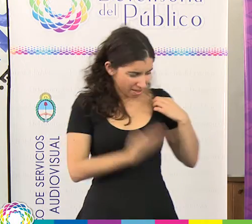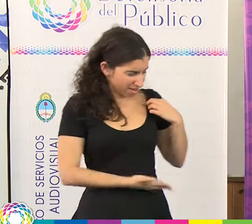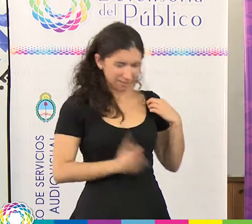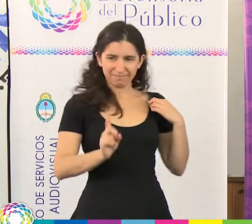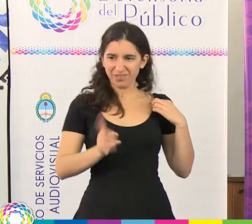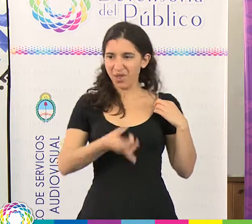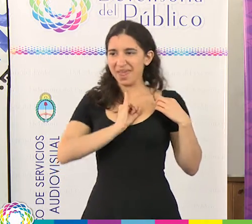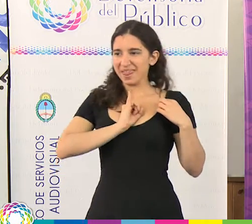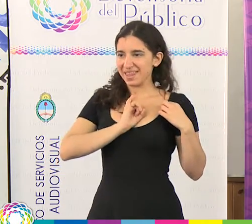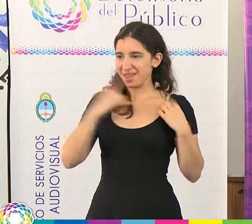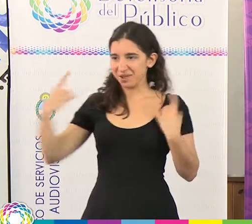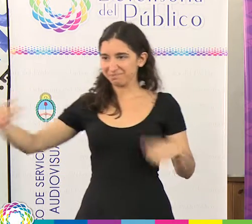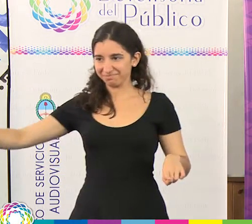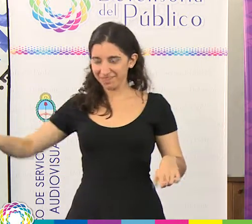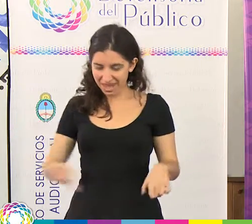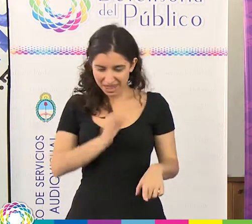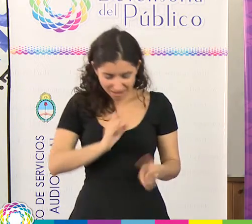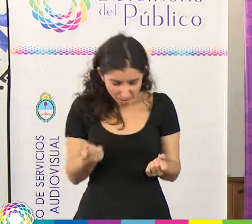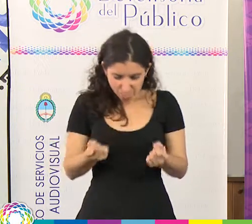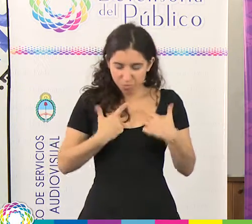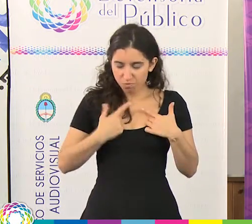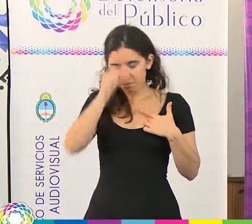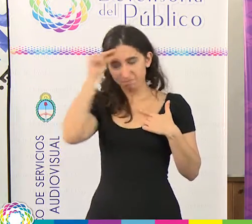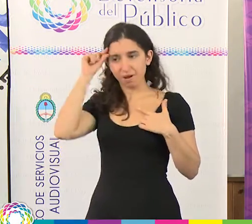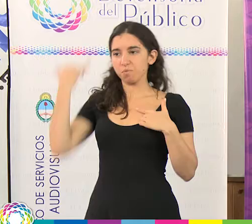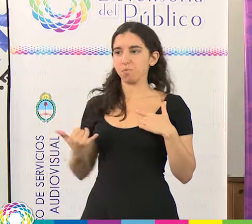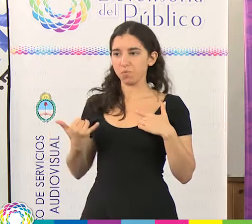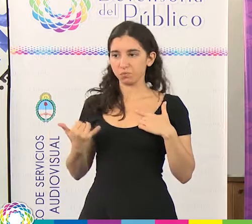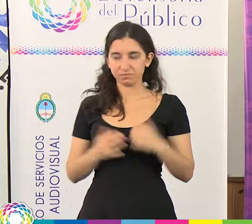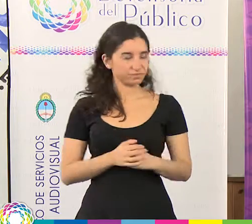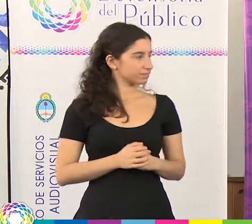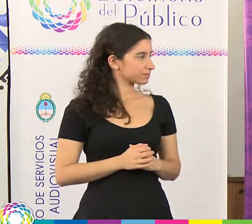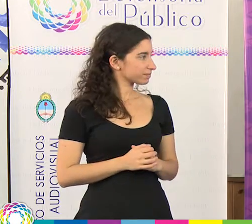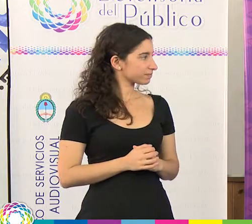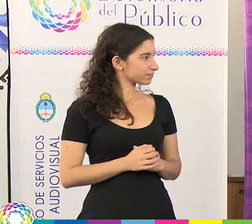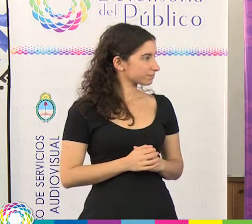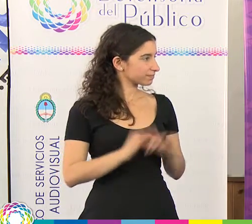esta, porque tengo mi propia identidad como mapuche. Muchas gracias.